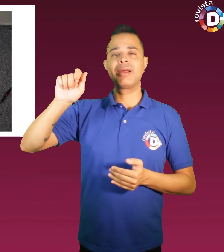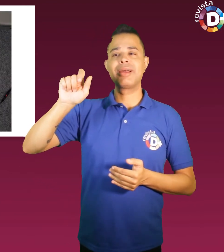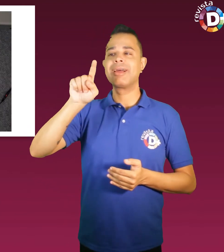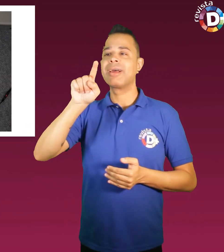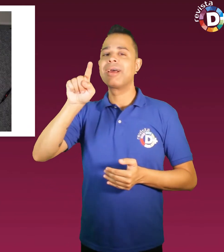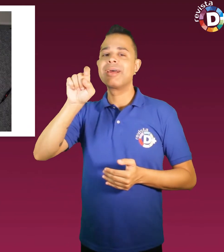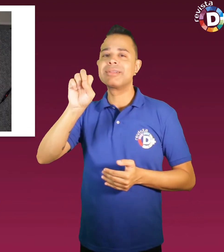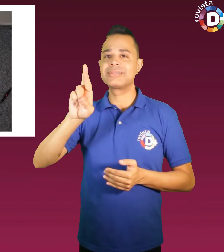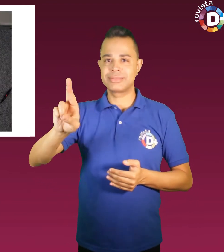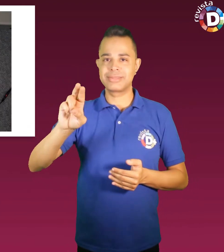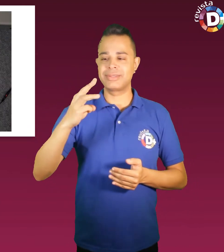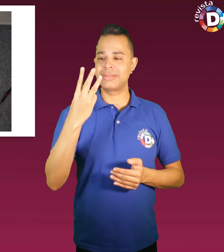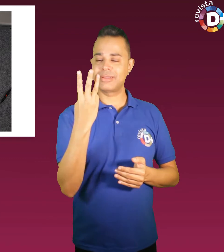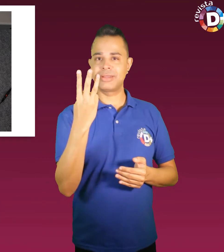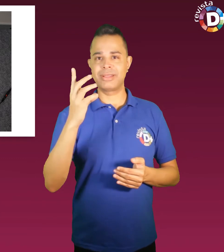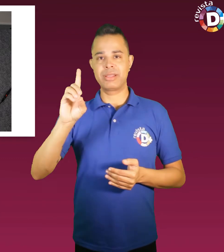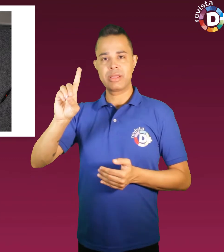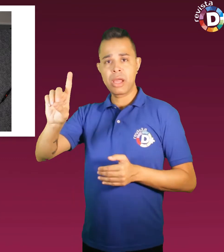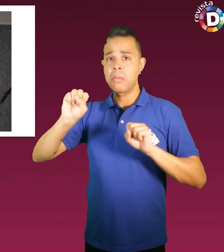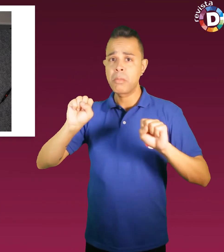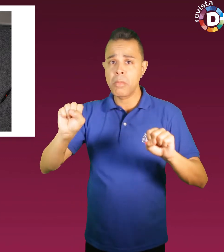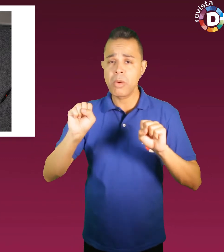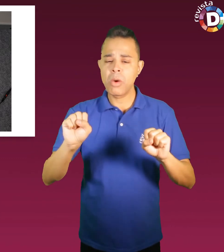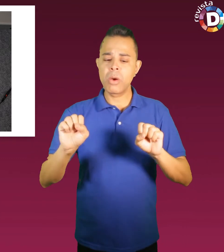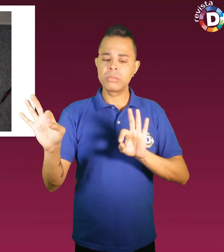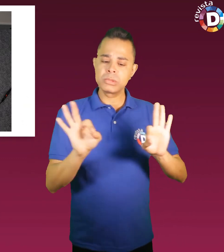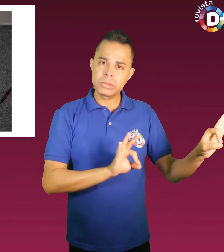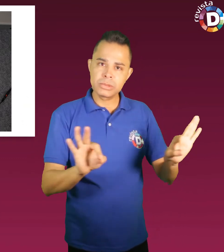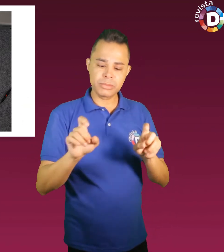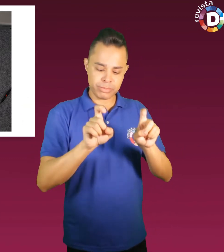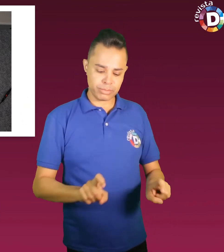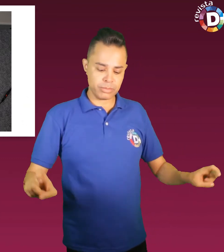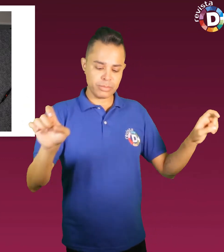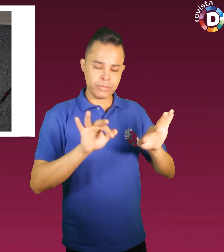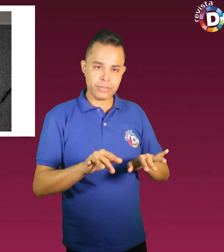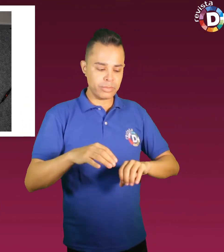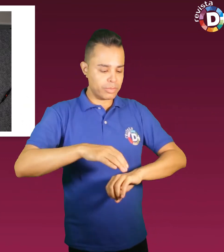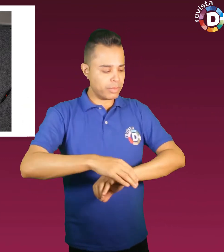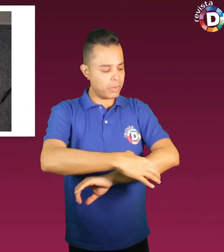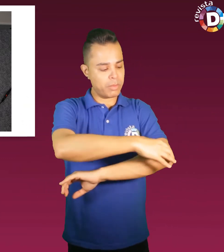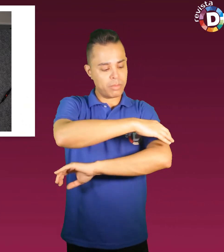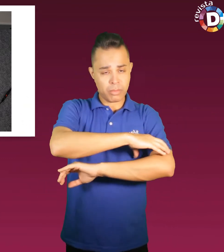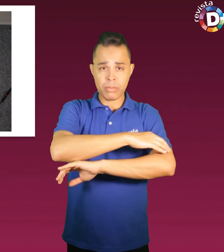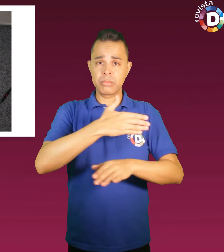visitantes amputados da feira podem programar um protótipo de próteses e agendar a sua produção.